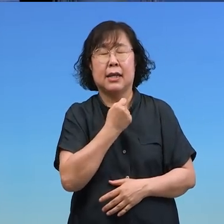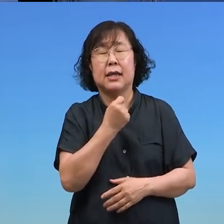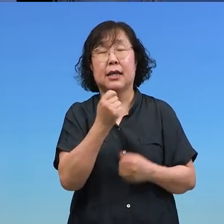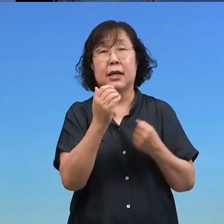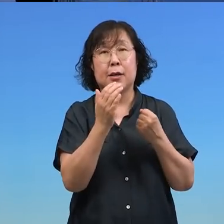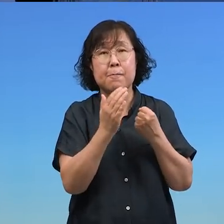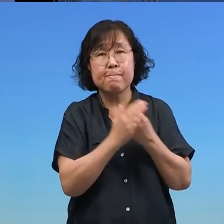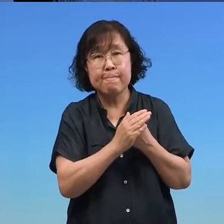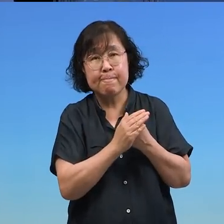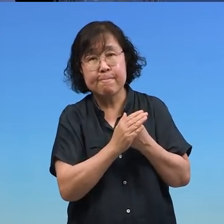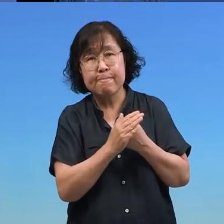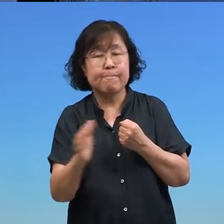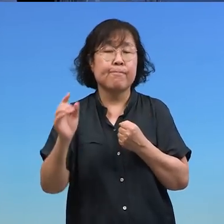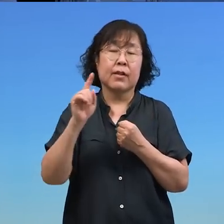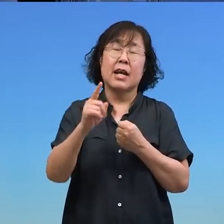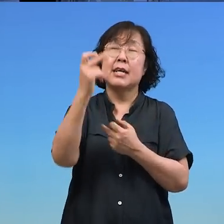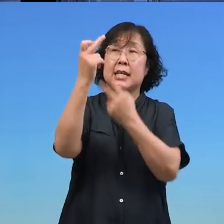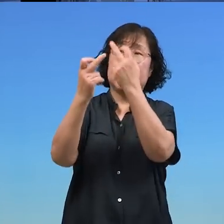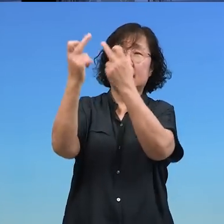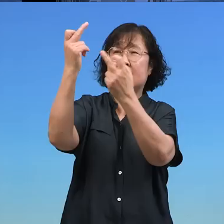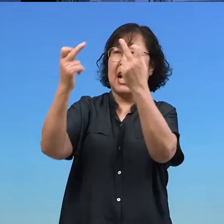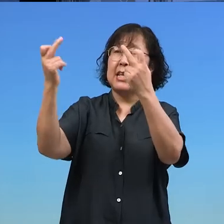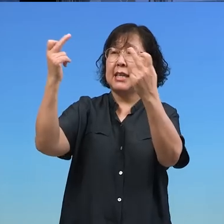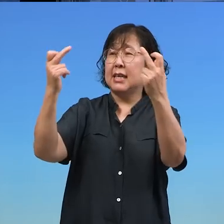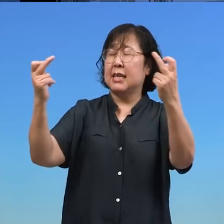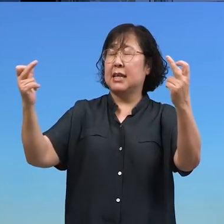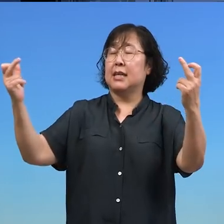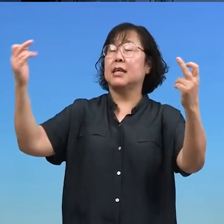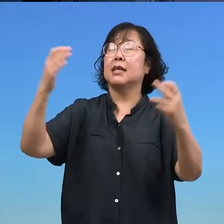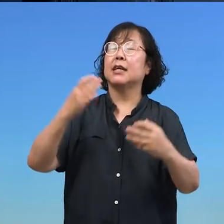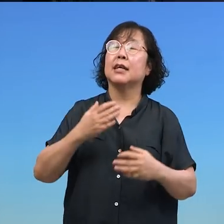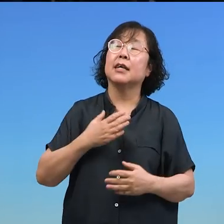이 산지를 내게 주소서